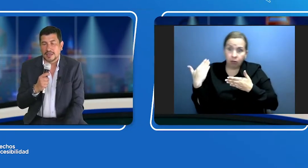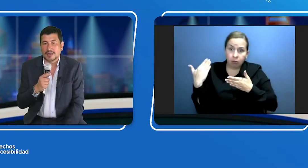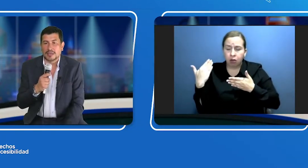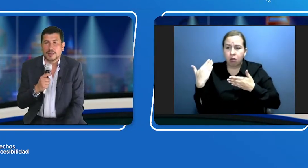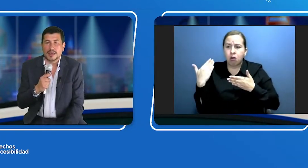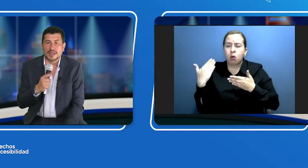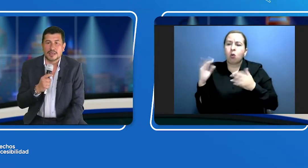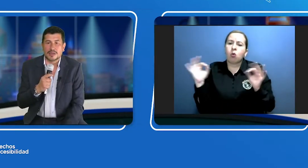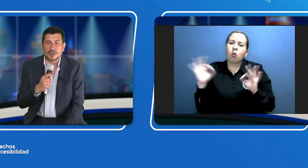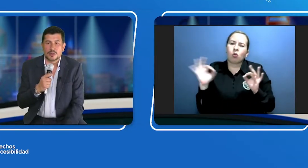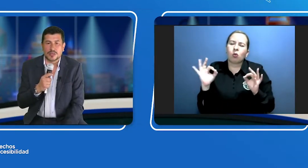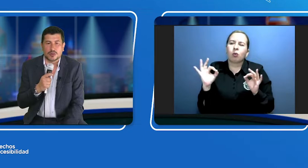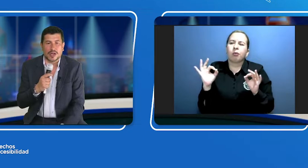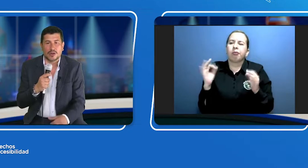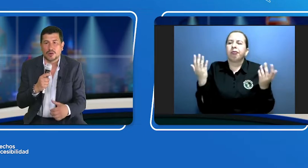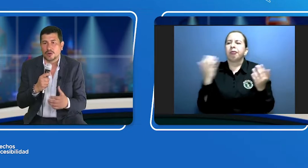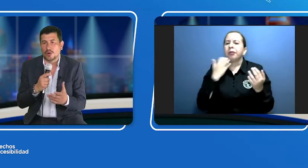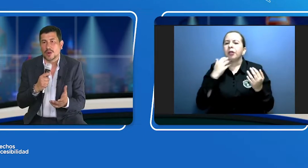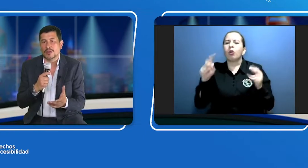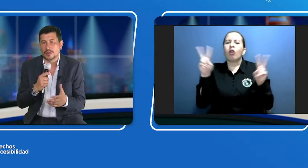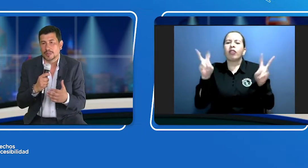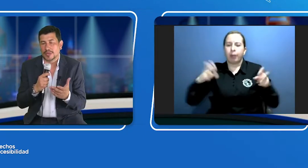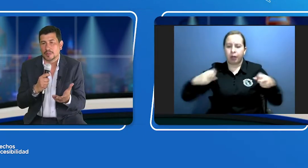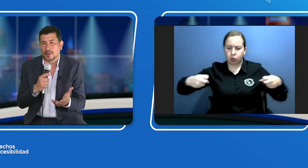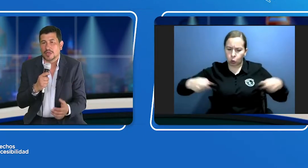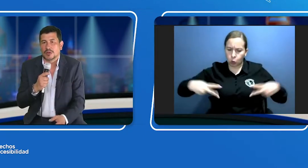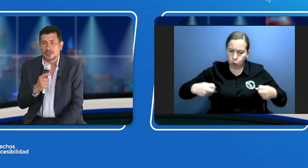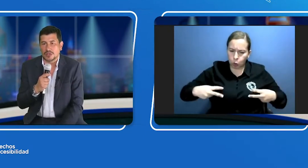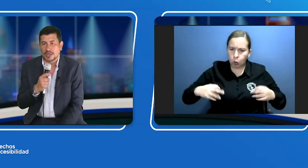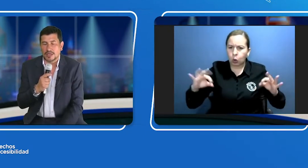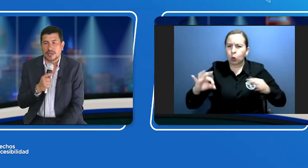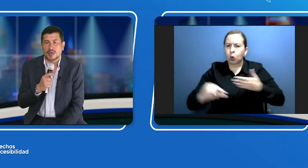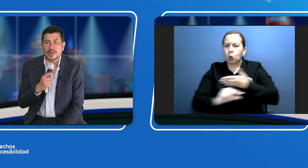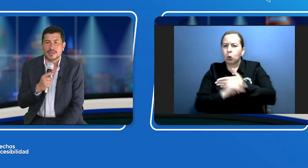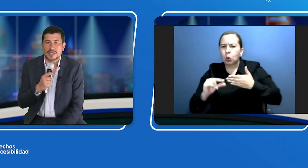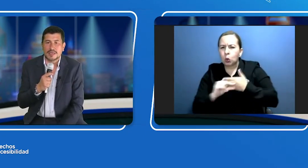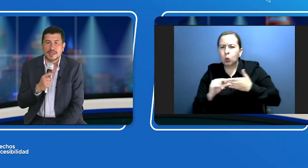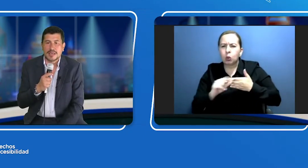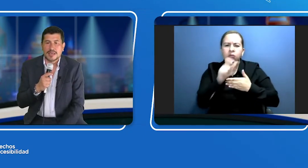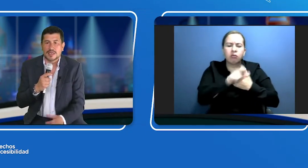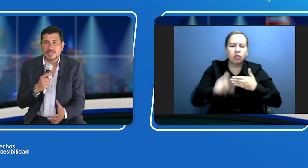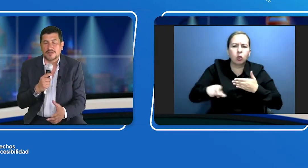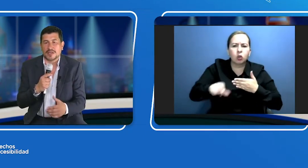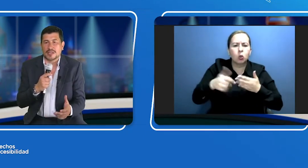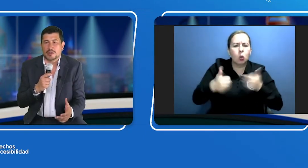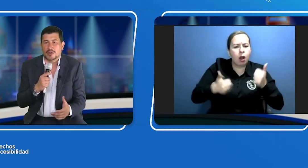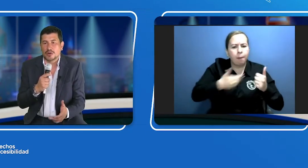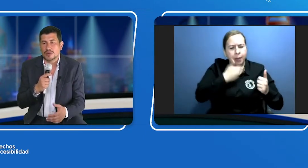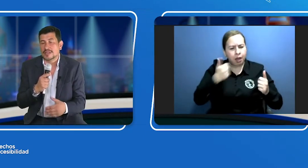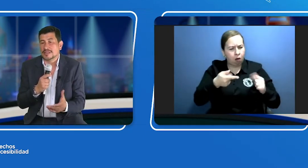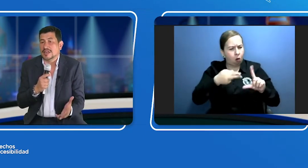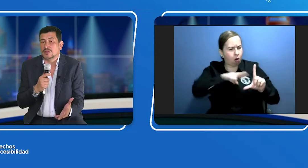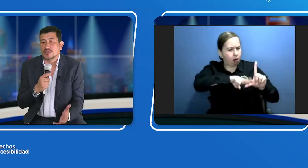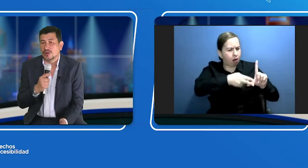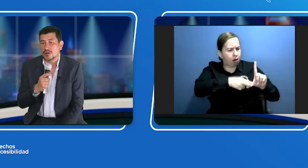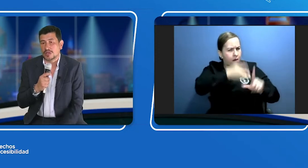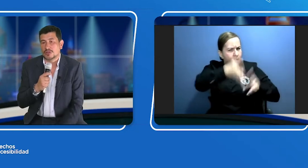tema de subtitulado o cuándo, por ejemplo, la inclusión de lengua de señas es más efectiva o no. Es decir, eso es todo lo que nosotros